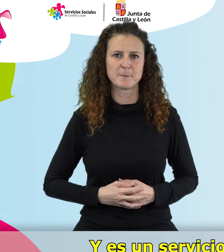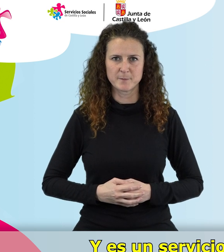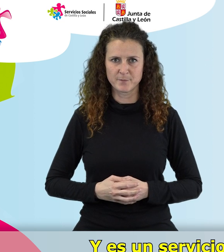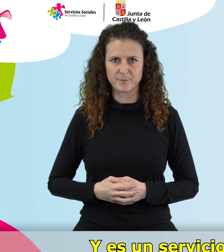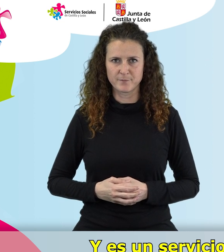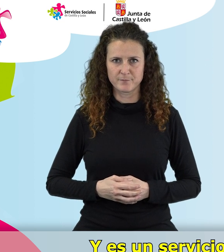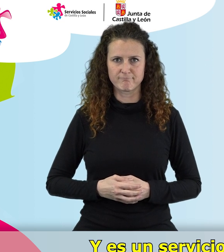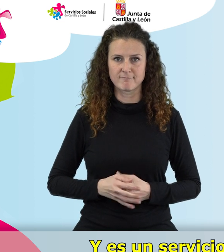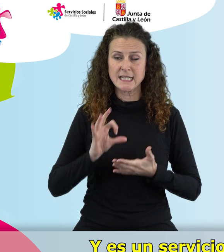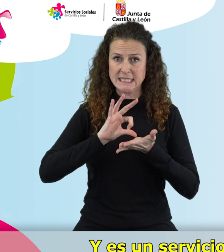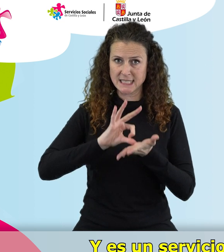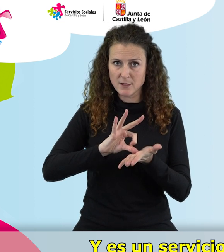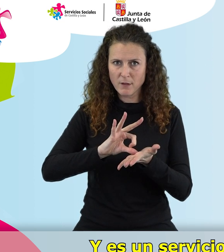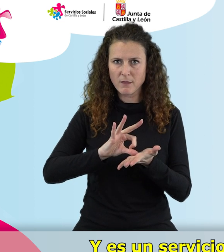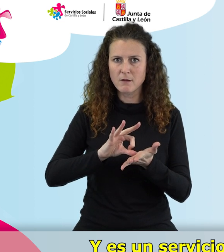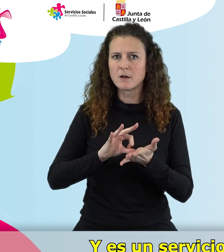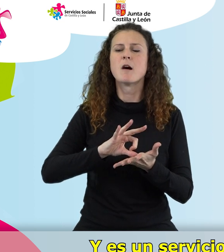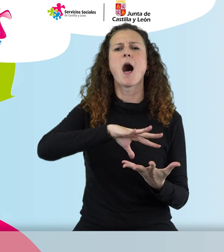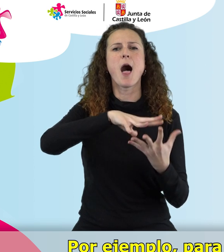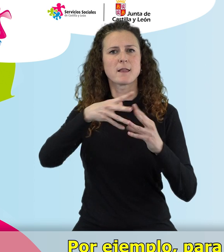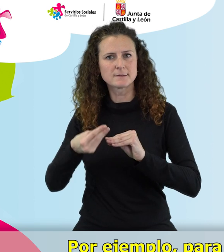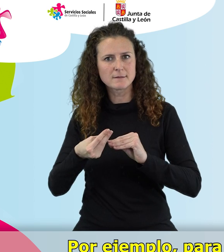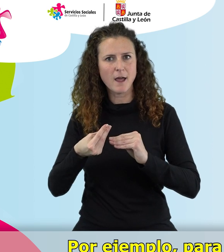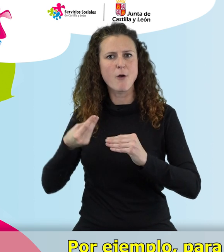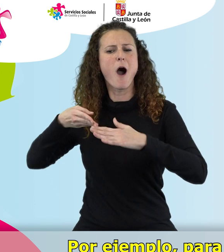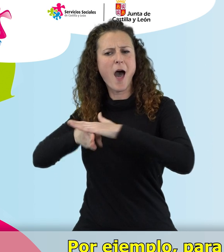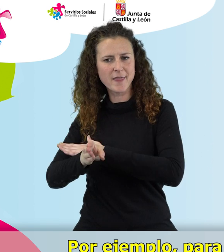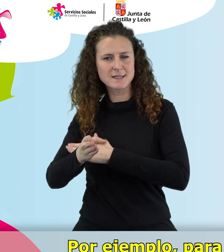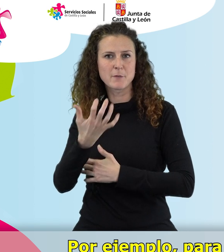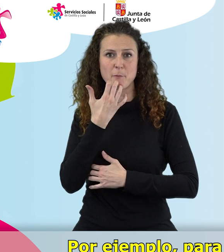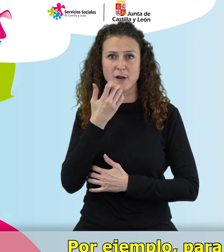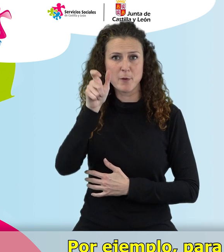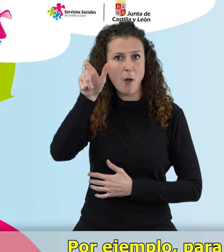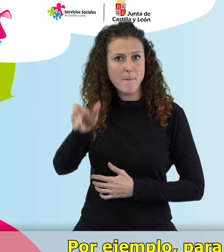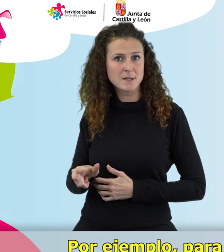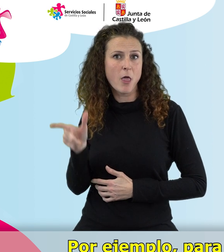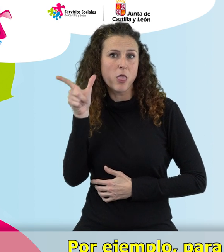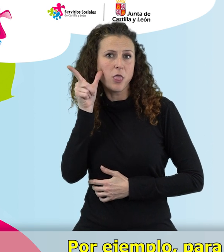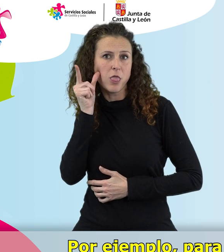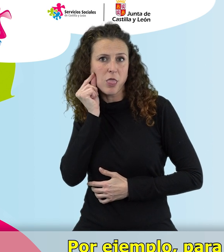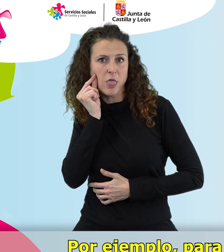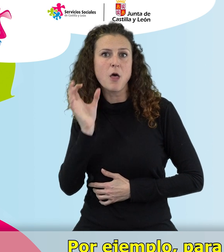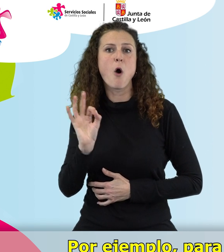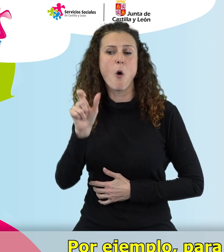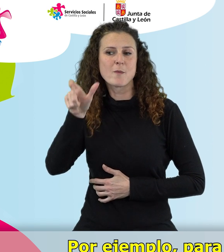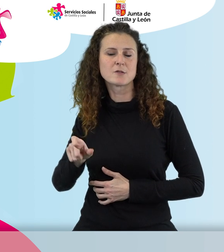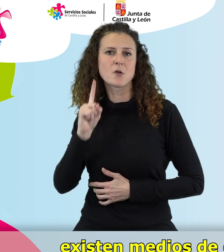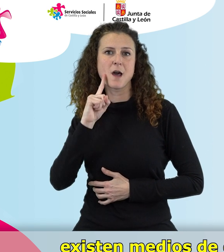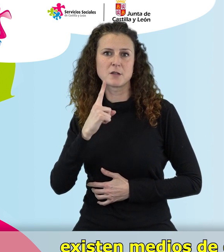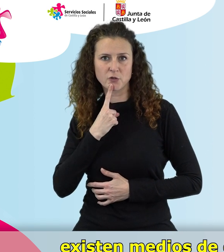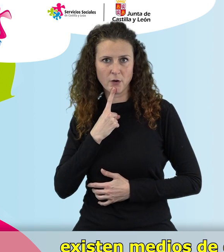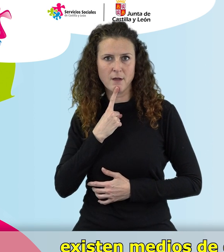Y es un servicio adaptado y accesible. Por ejemplo, para una persona con pérdida de audición o sordera,